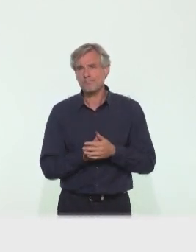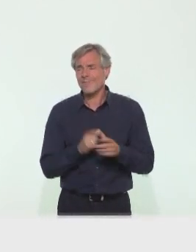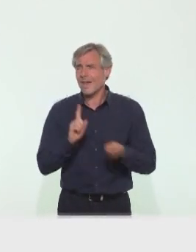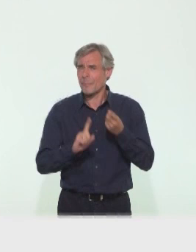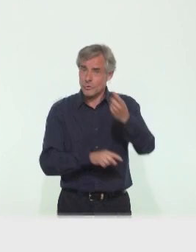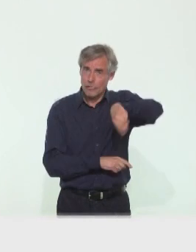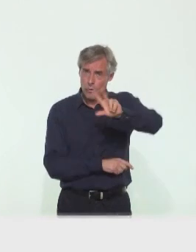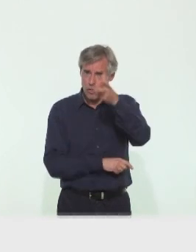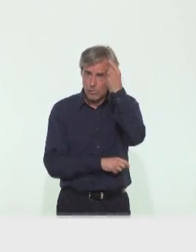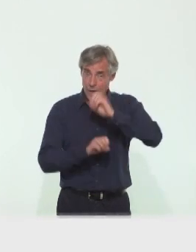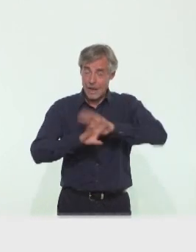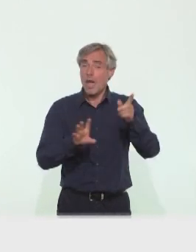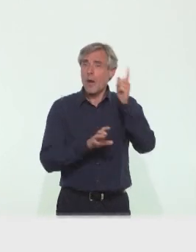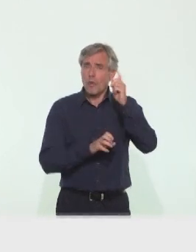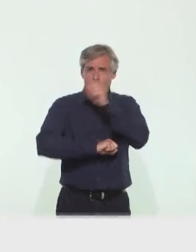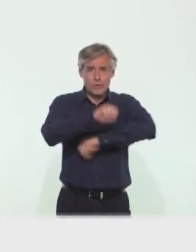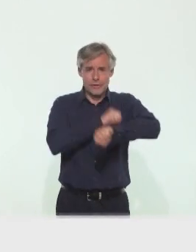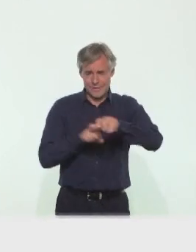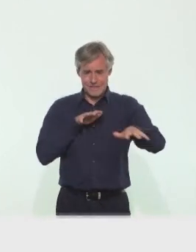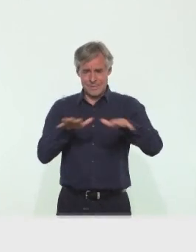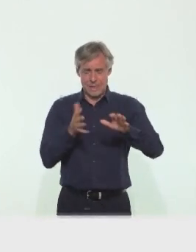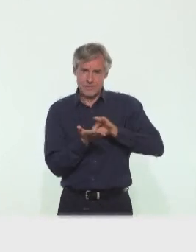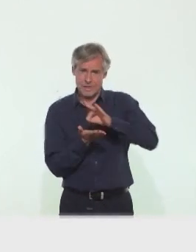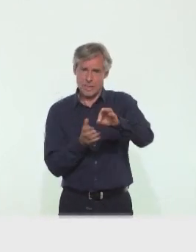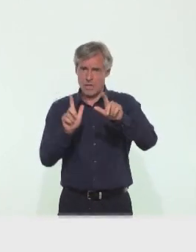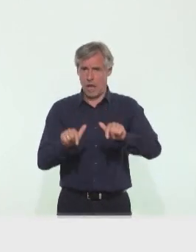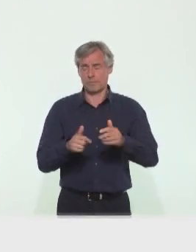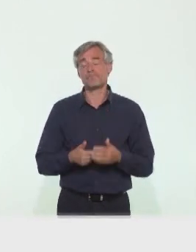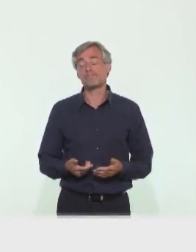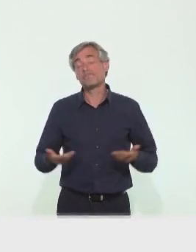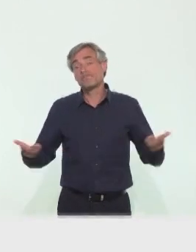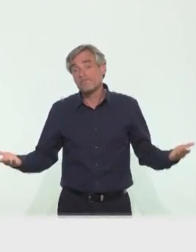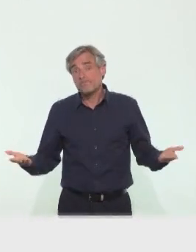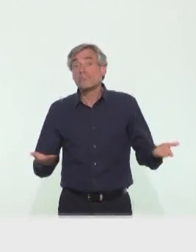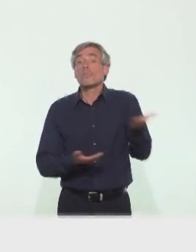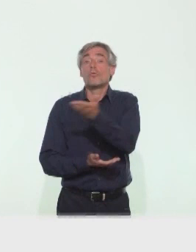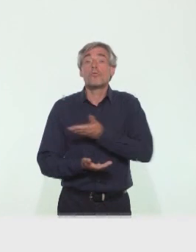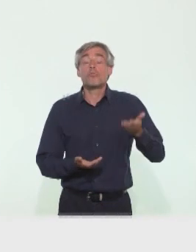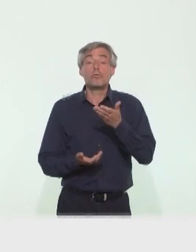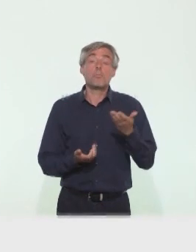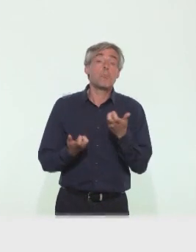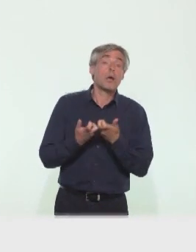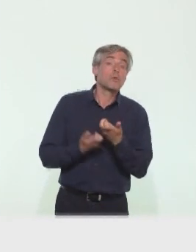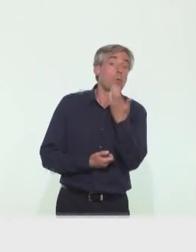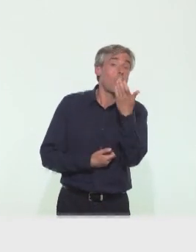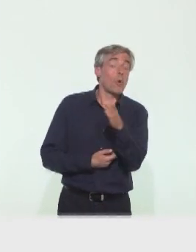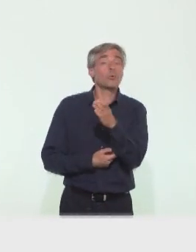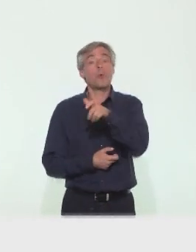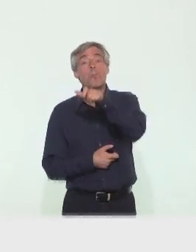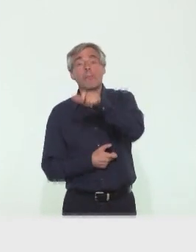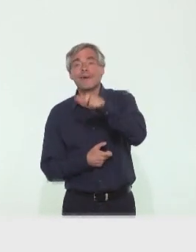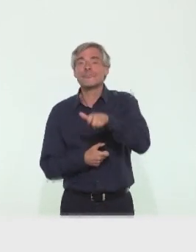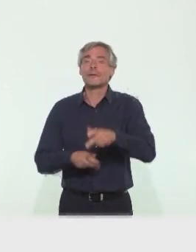pourquoi nous mettons en place cette stratégie. Si vous vivez avec d'autres personnes dans votre foyer